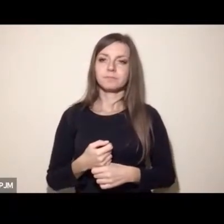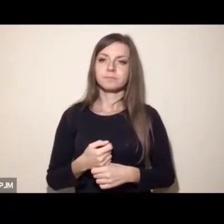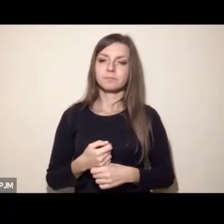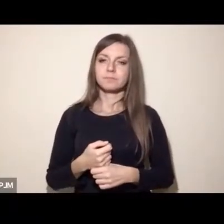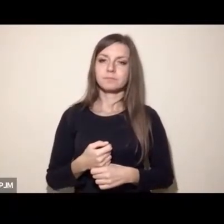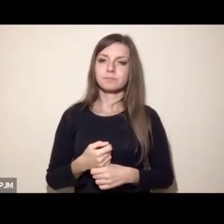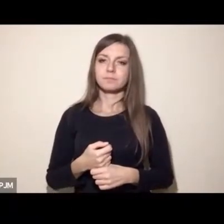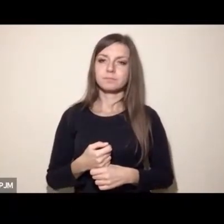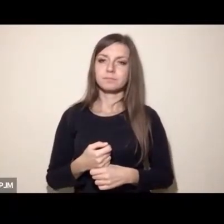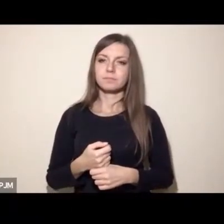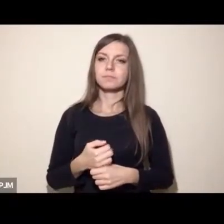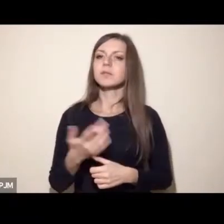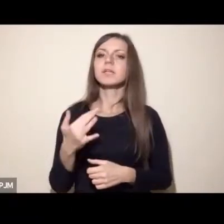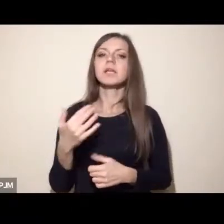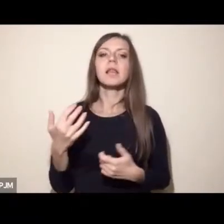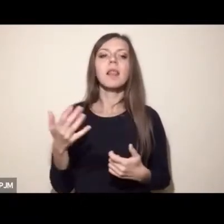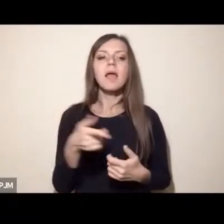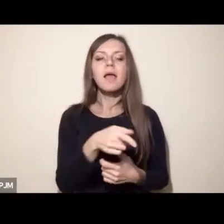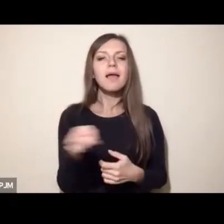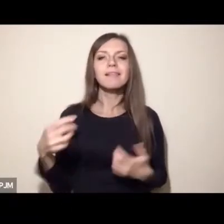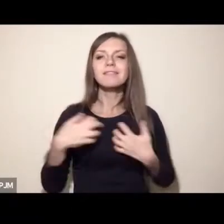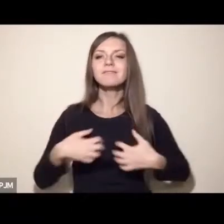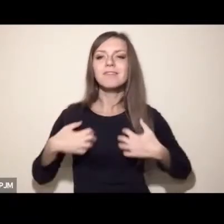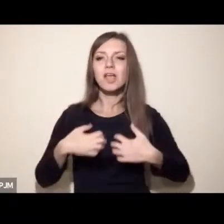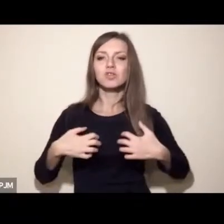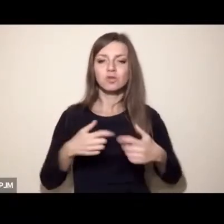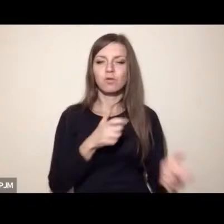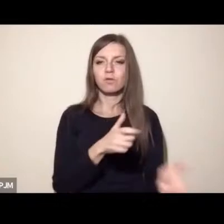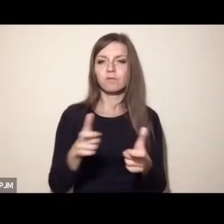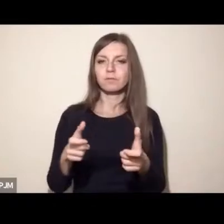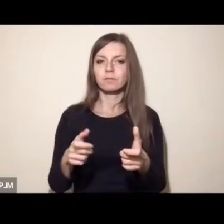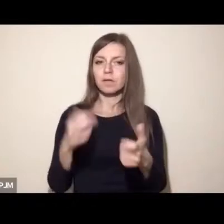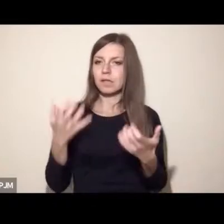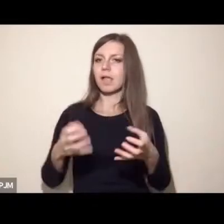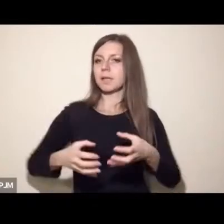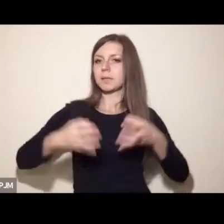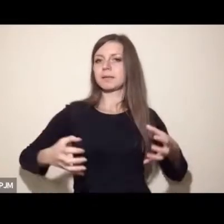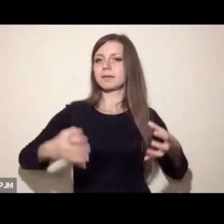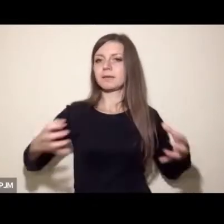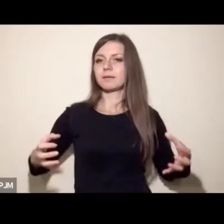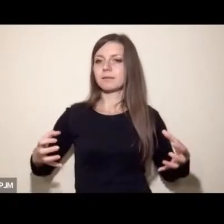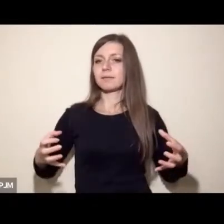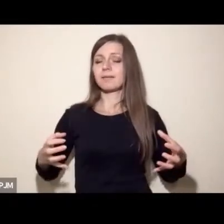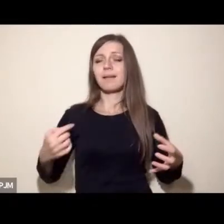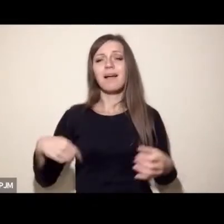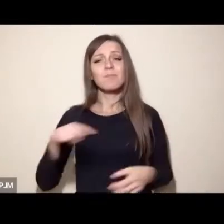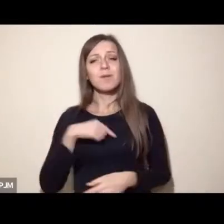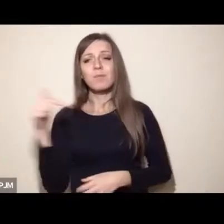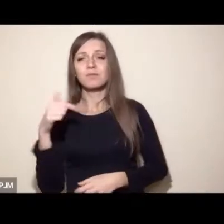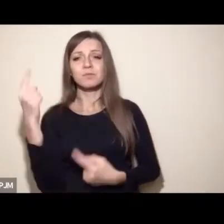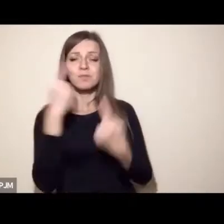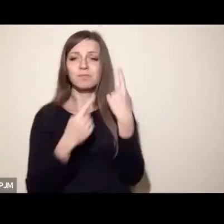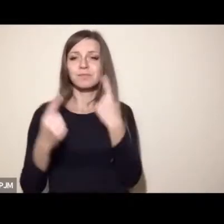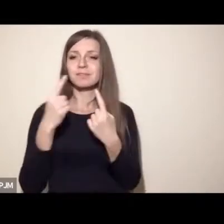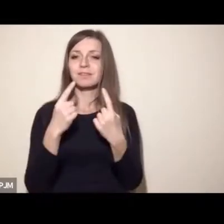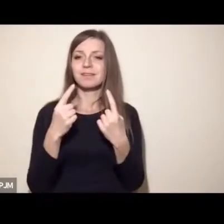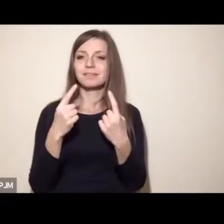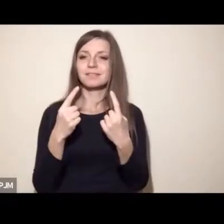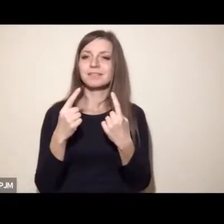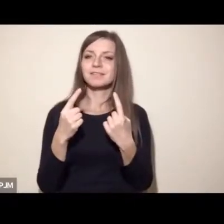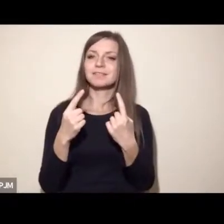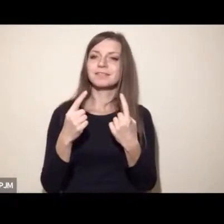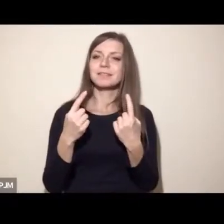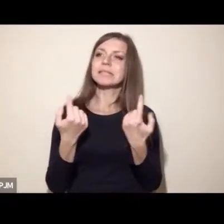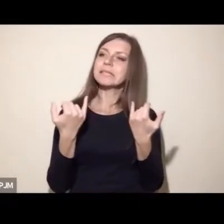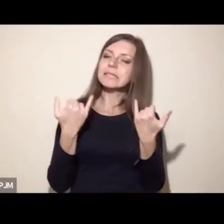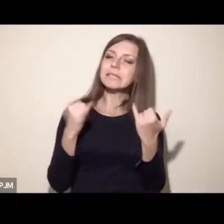liczby hodowanych zwierząt, czy nawet jej zwiększenia. Mówi się o tym, że powinniśmy myśleć o bardziej efektywnych, odpornych